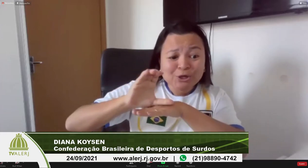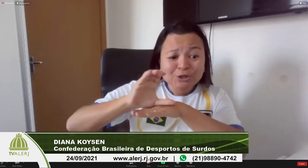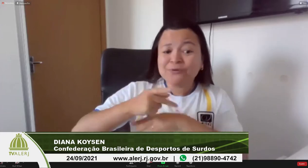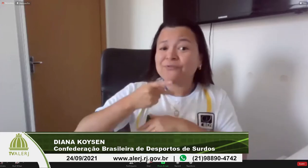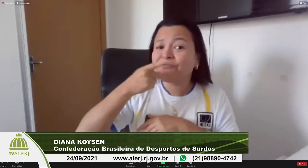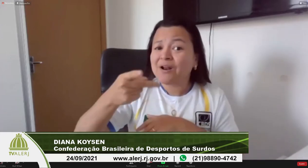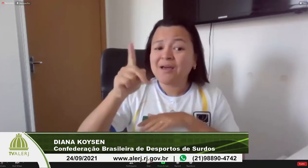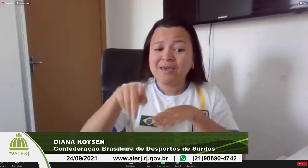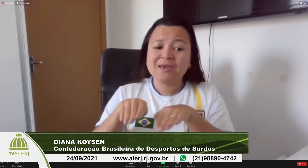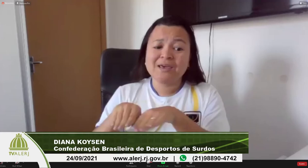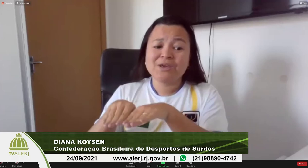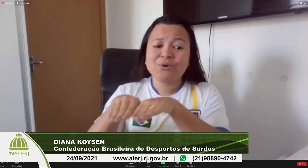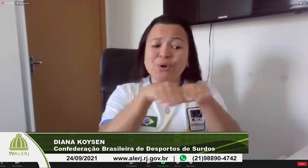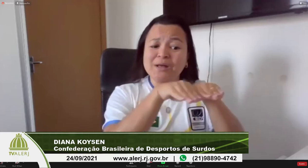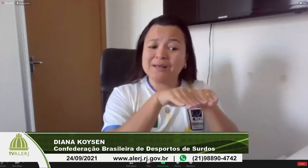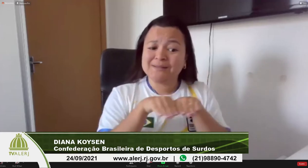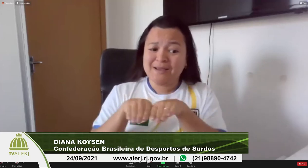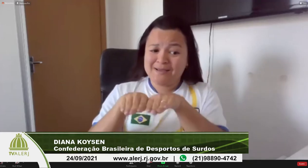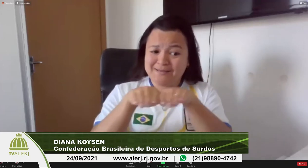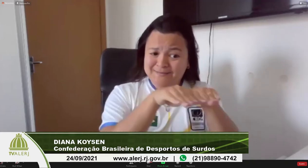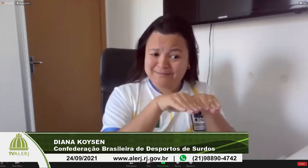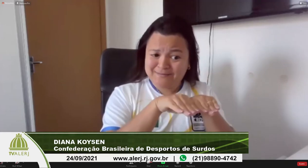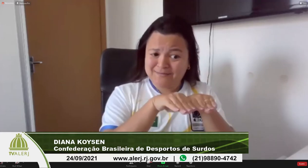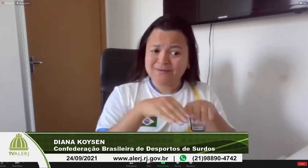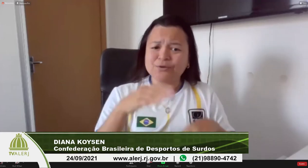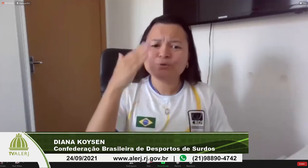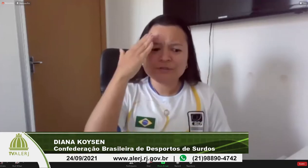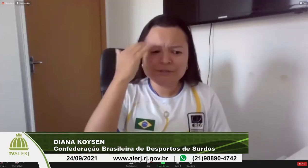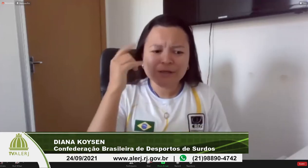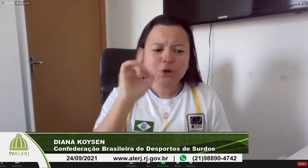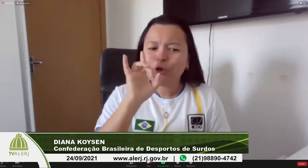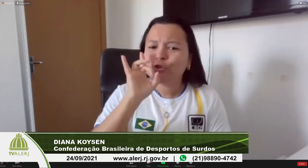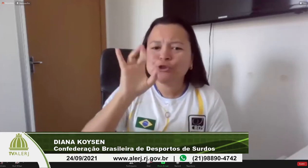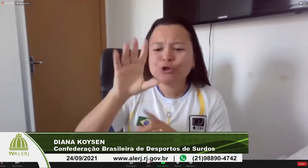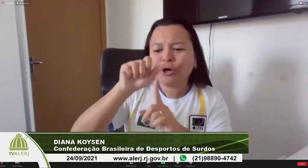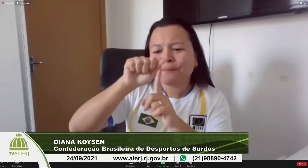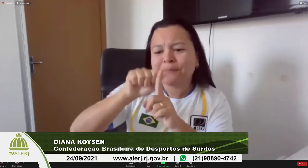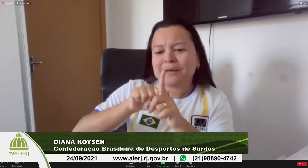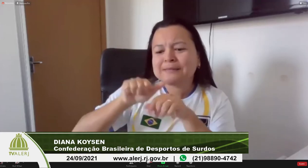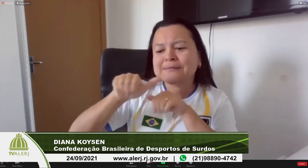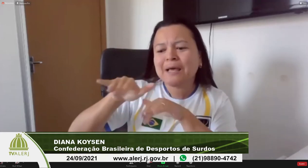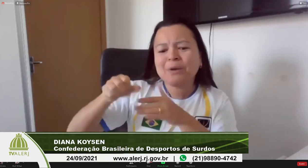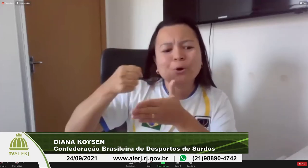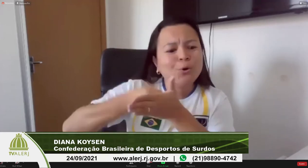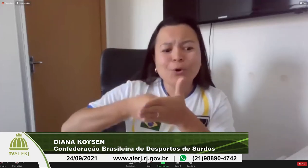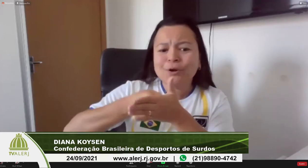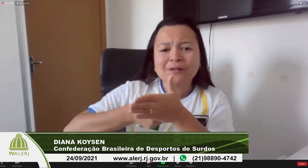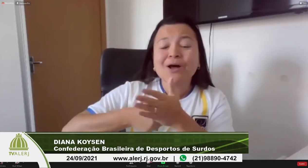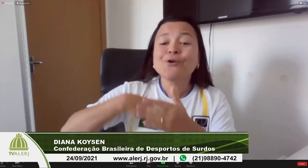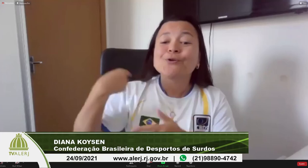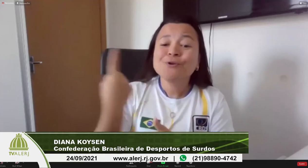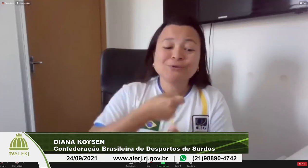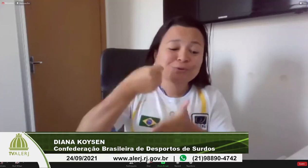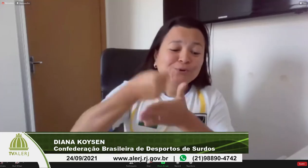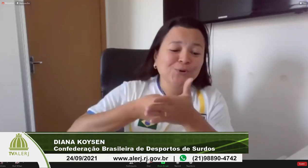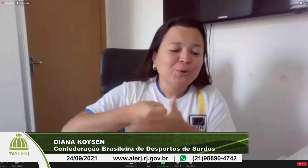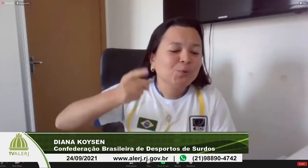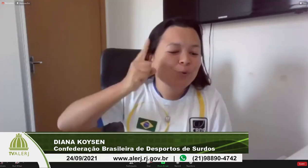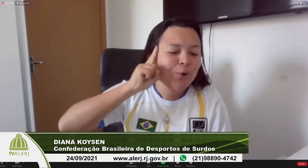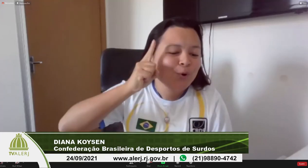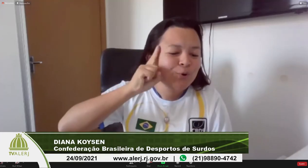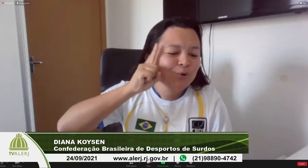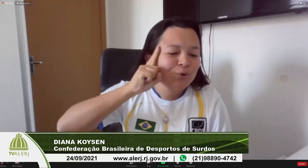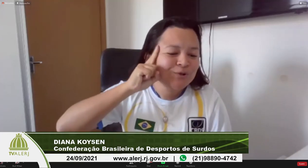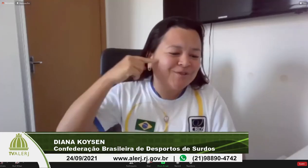representa toda a luta e o direito das pessoas surdas que estão lá previsto na constituição direito à igualdade né e esse